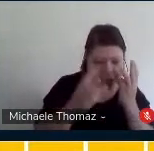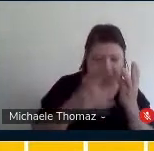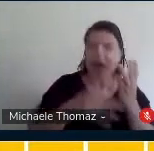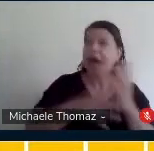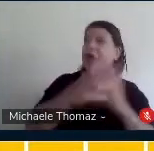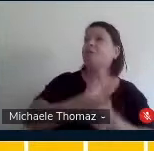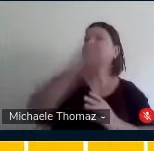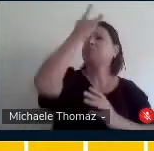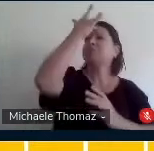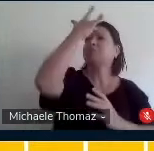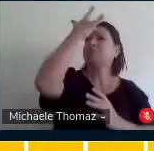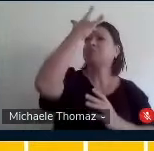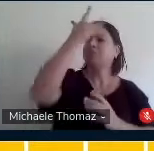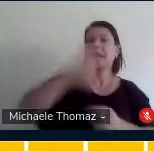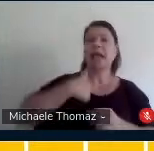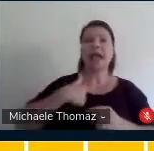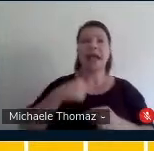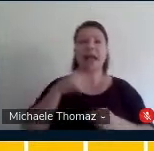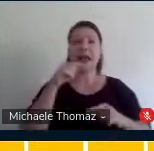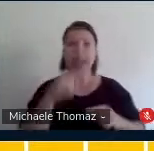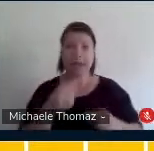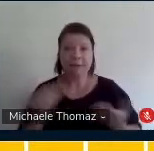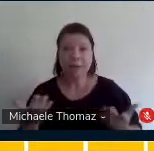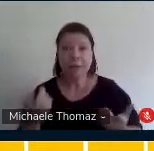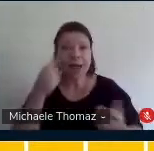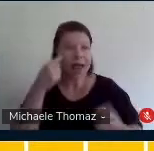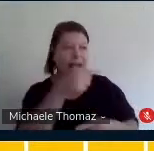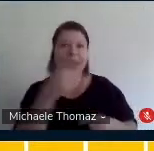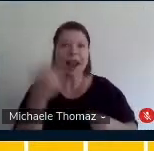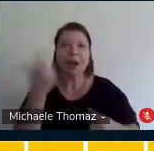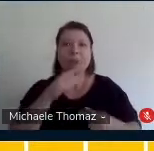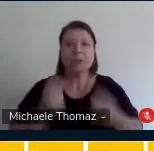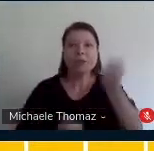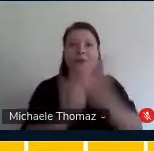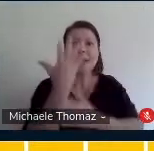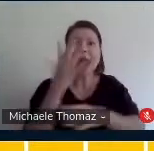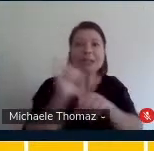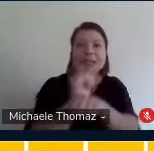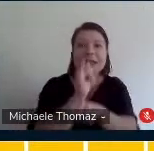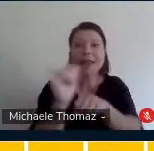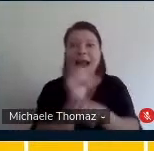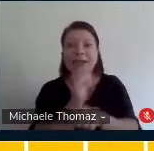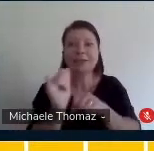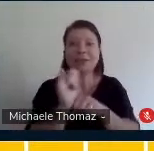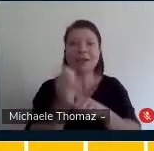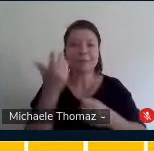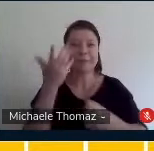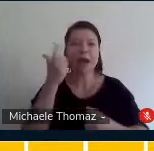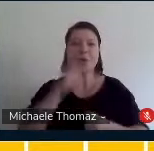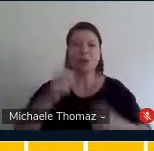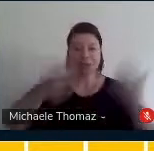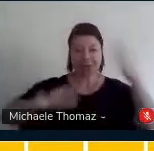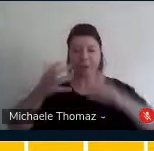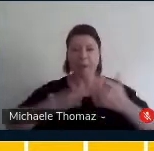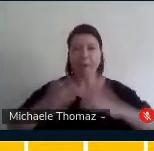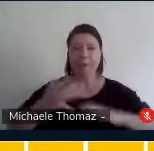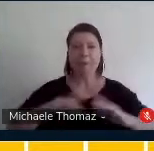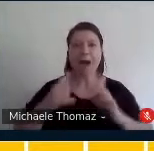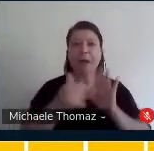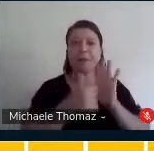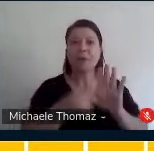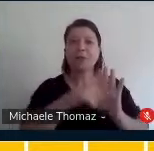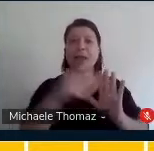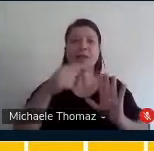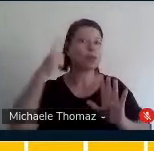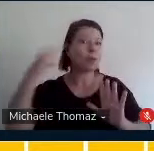criou estratégias a partir de outras experiências educativas para a vivência consciente de sua musicalidade.